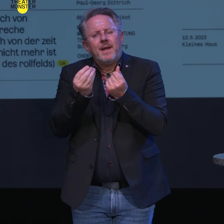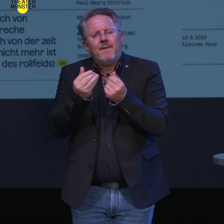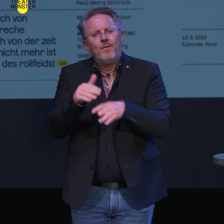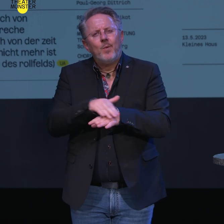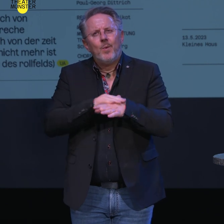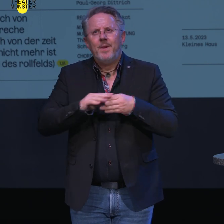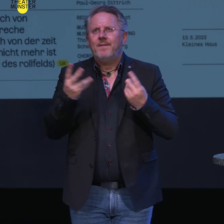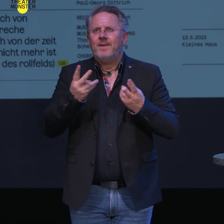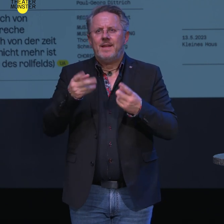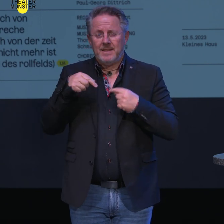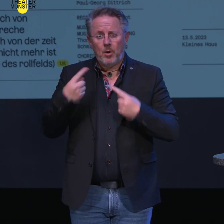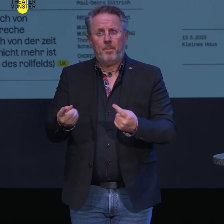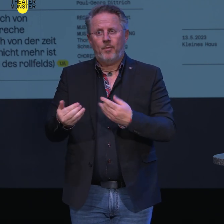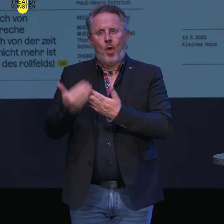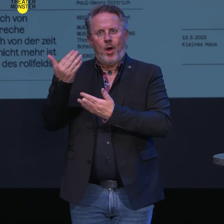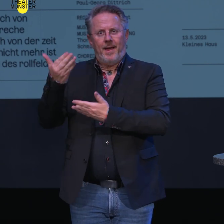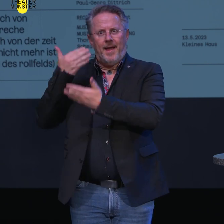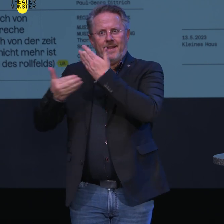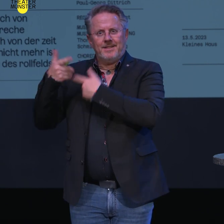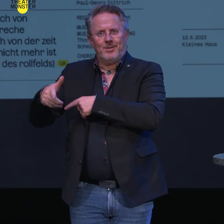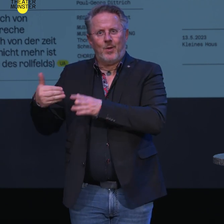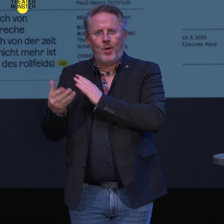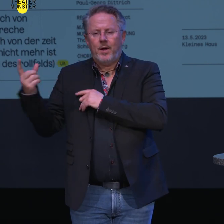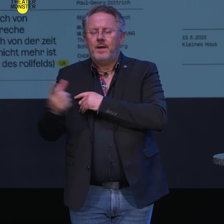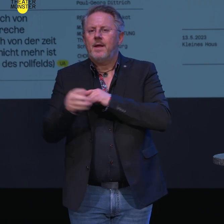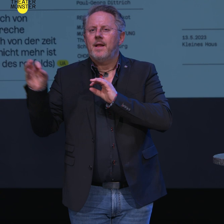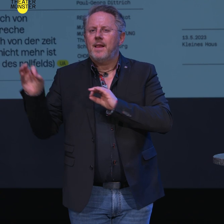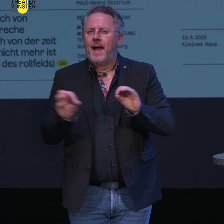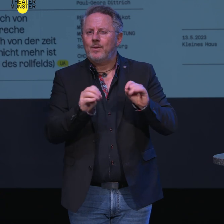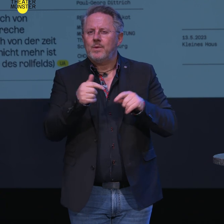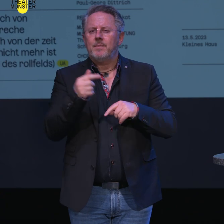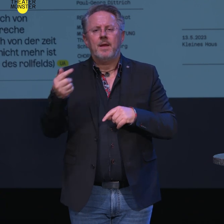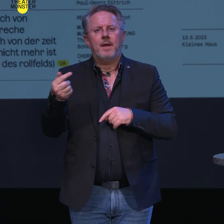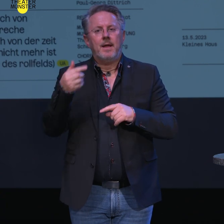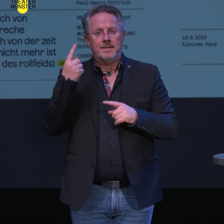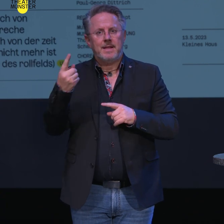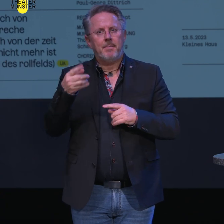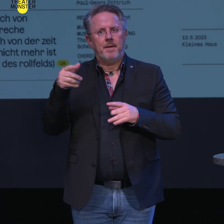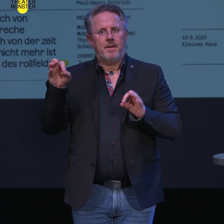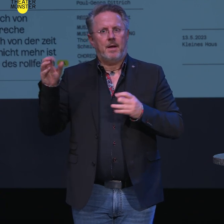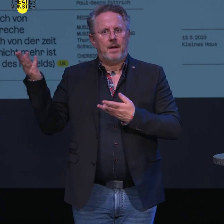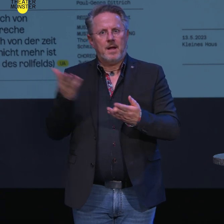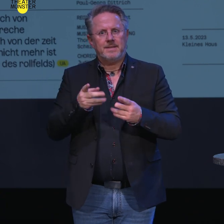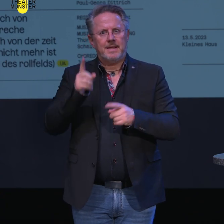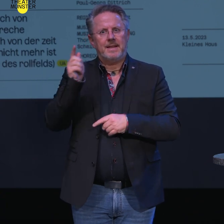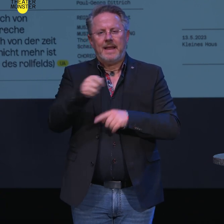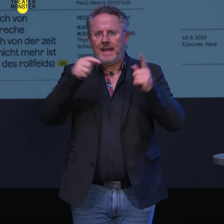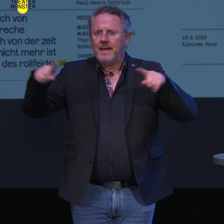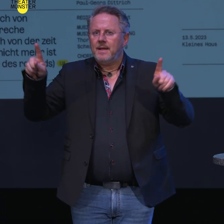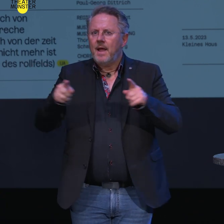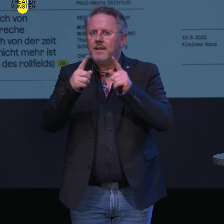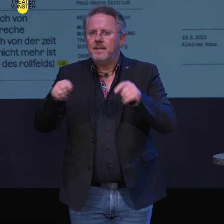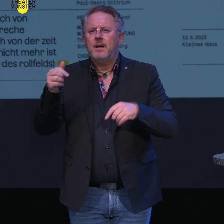Endpunkt einer Generation aus. Als Leitungsteam werden wir hier den Barockspezialisten Clemens Flick als Gastdirigenten, den Schweizer